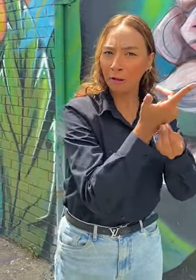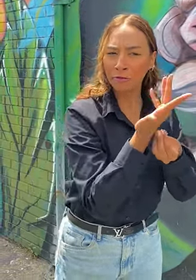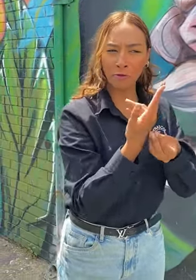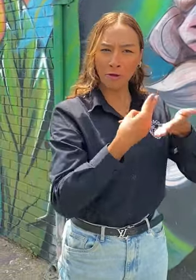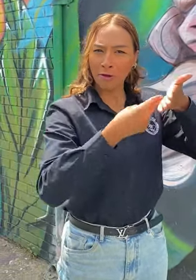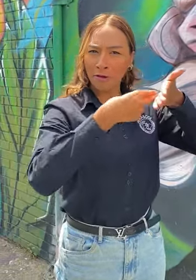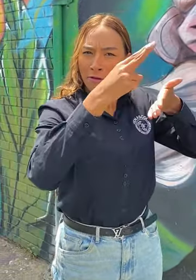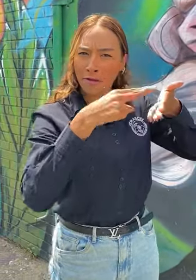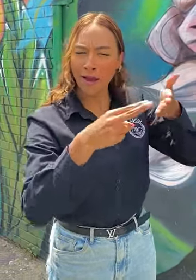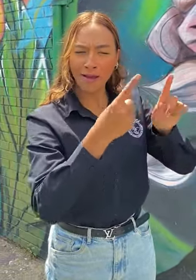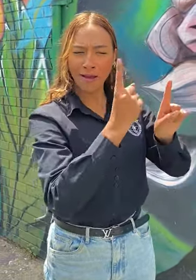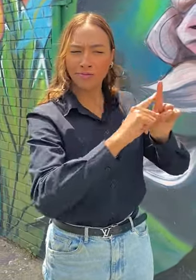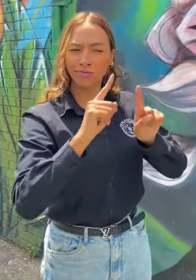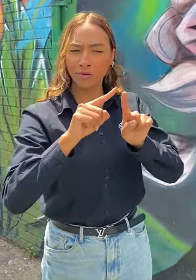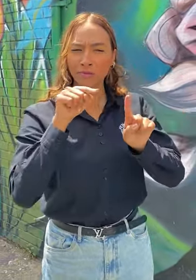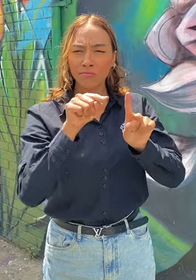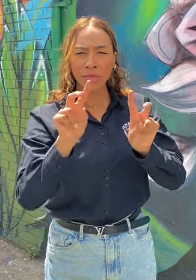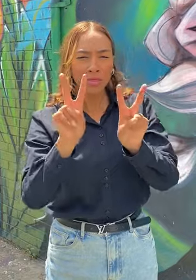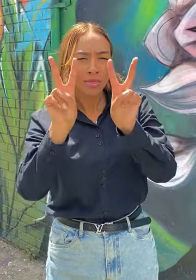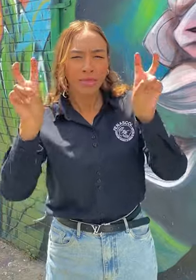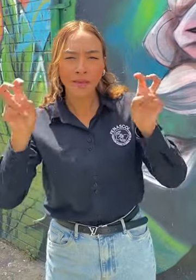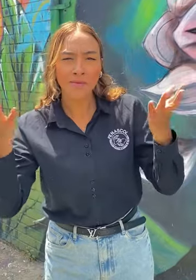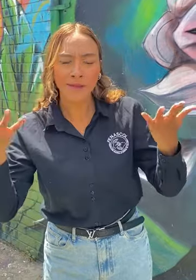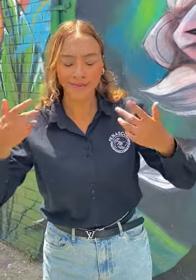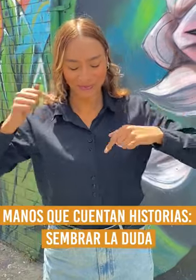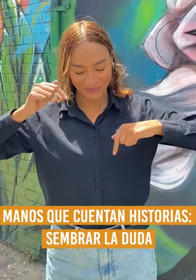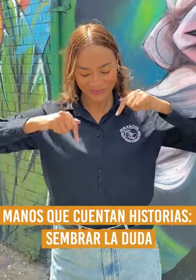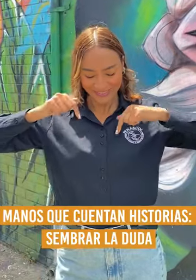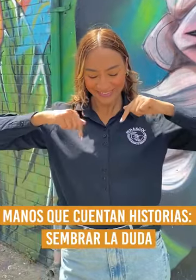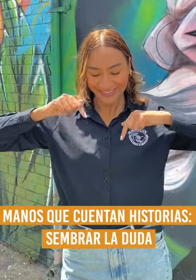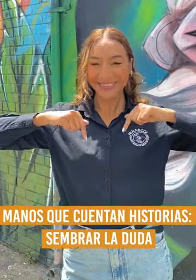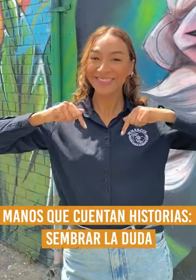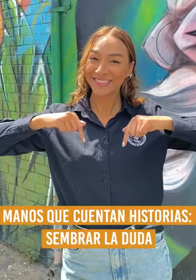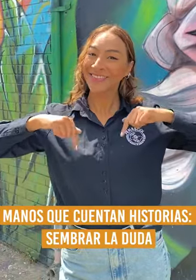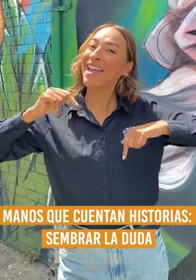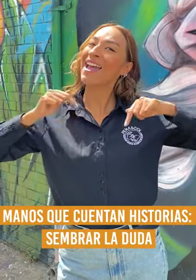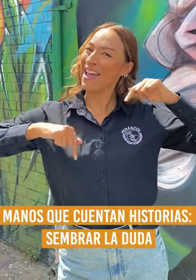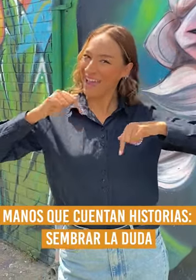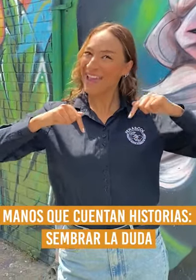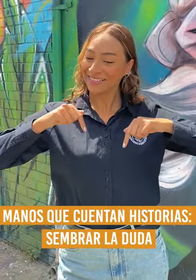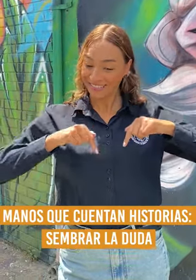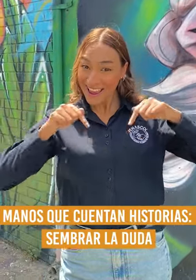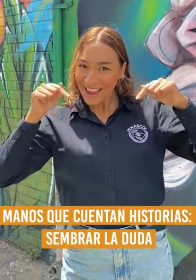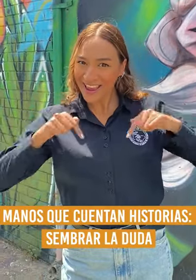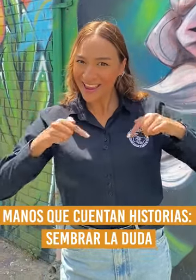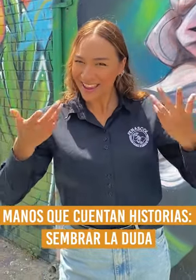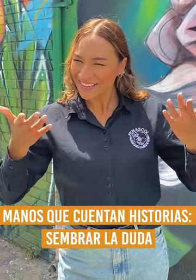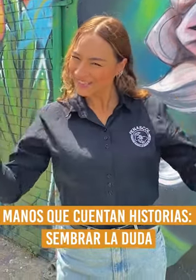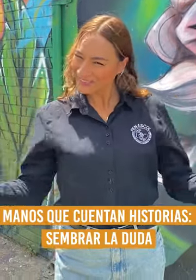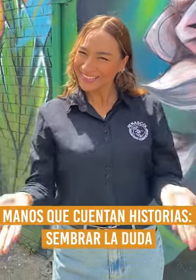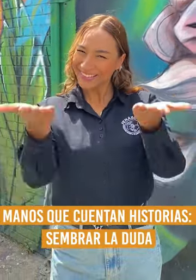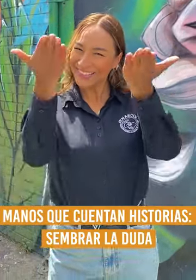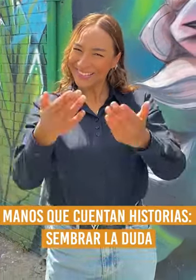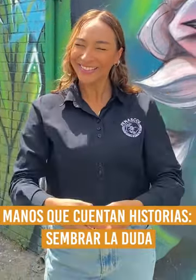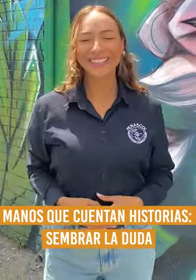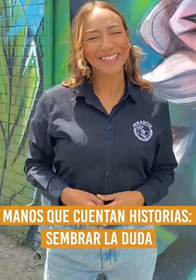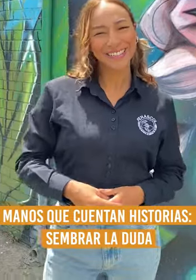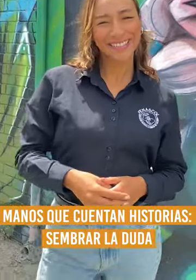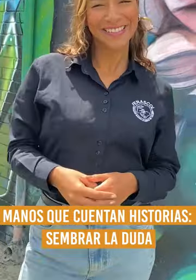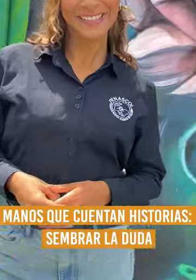La ruta será por una exposición llamada Manos que cuentan historias. Sembrar la duda. Esta actividad es para ustedes.